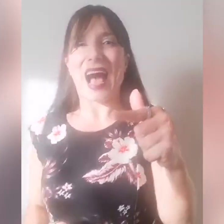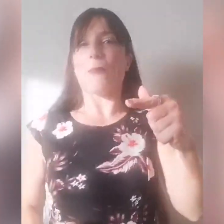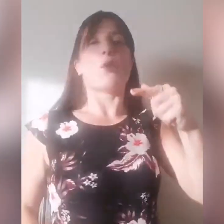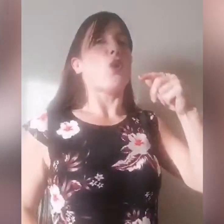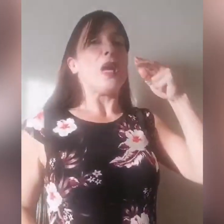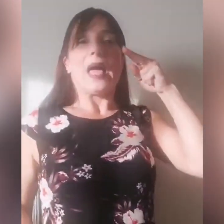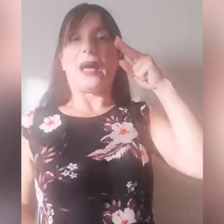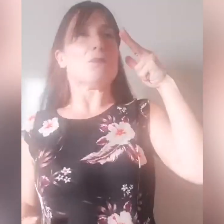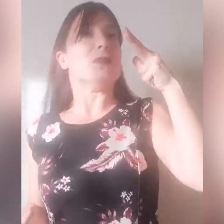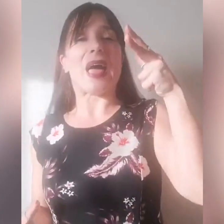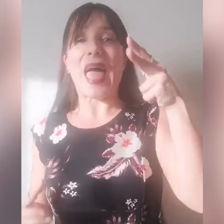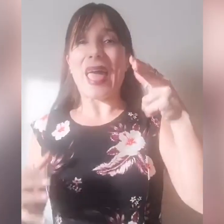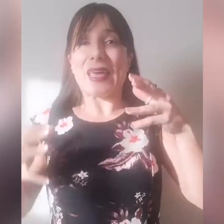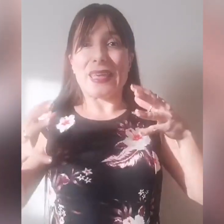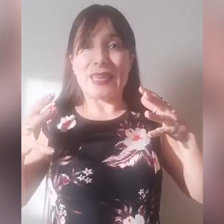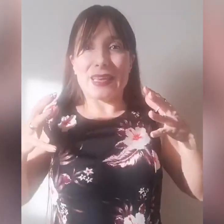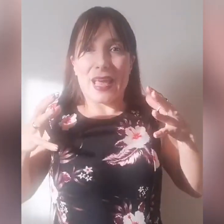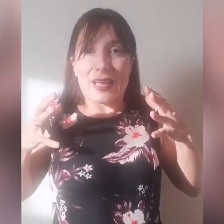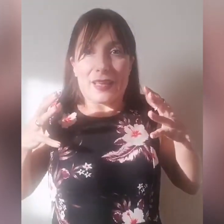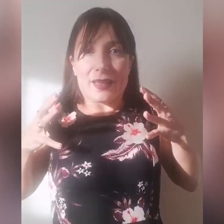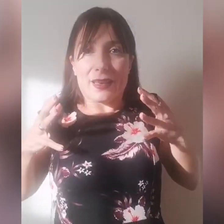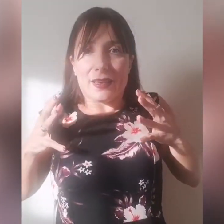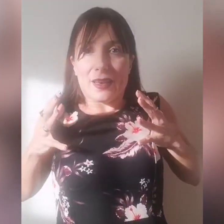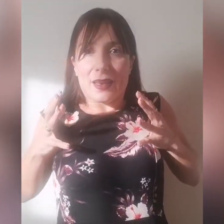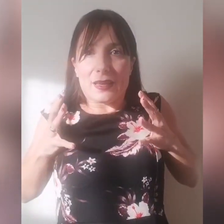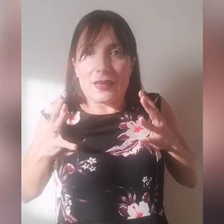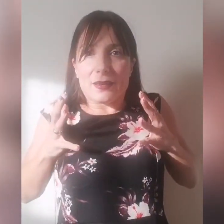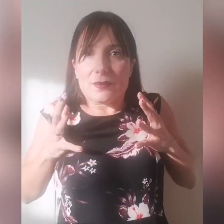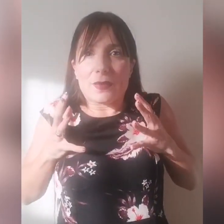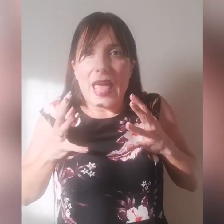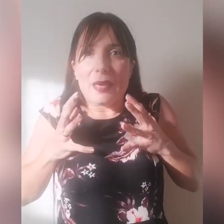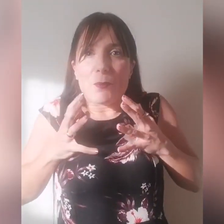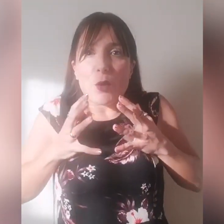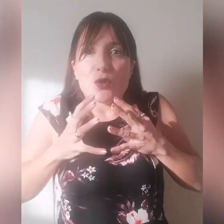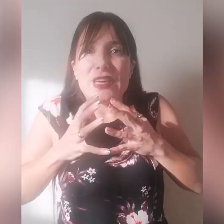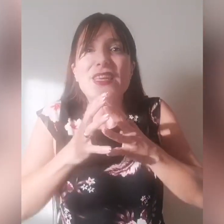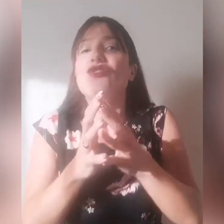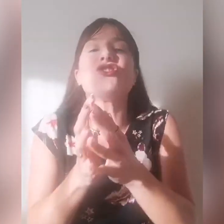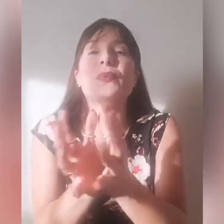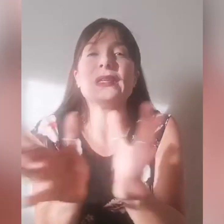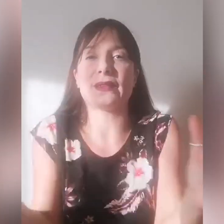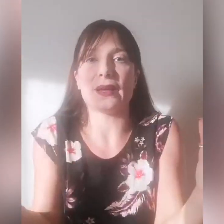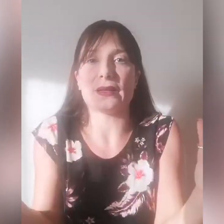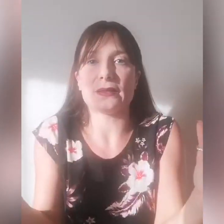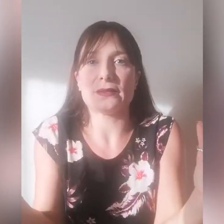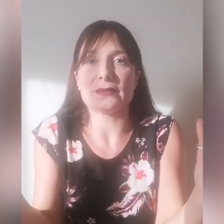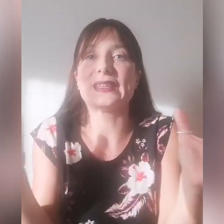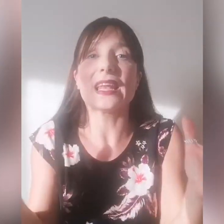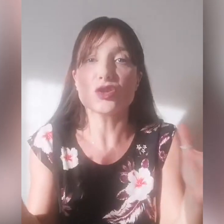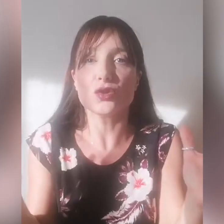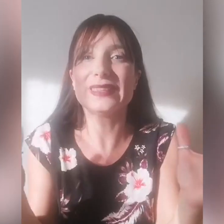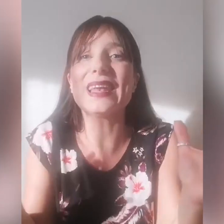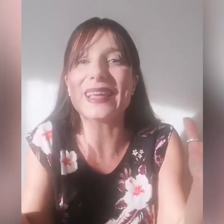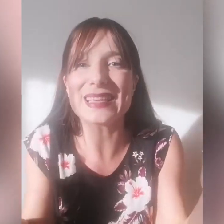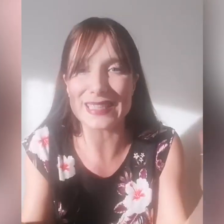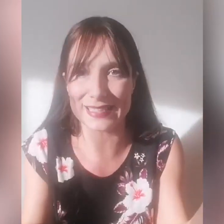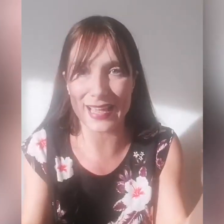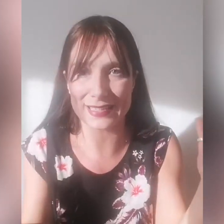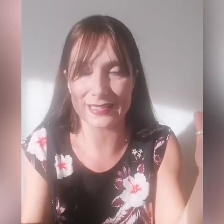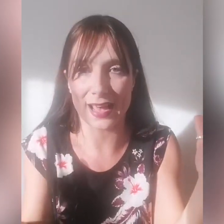capo, è il, è proprio l'incipit della Chiesa stessa,